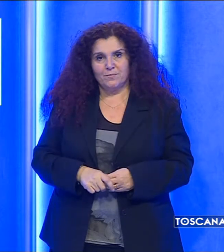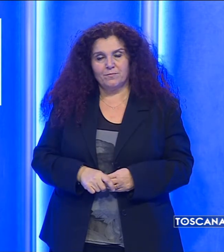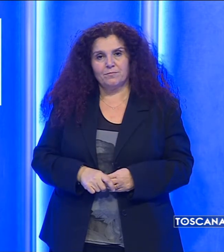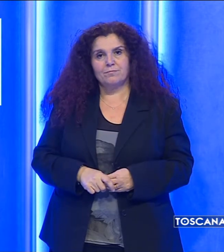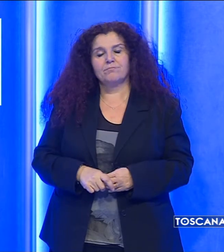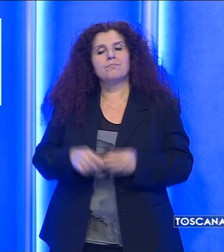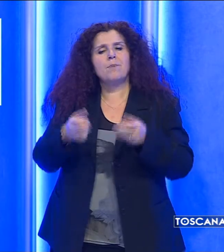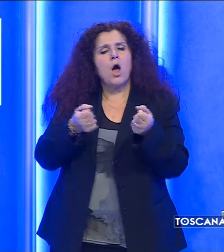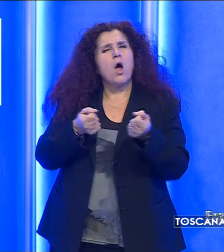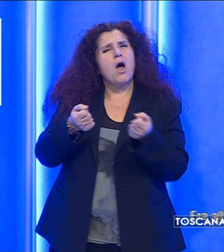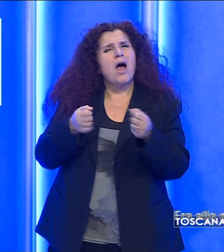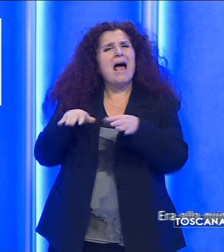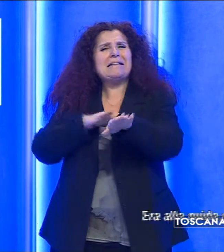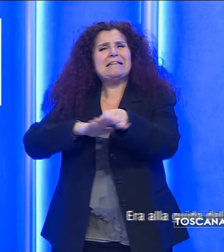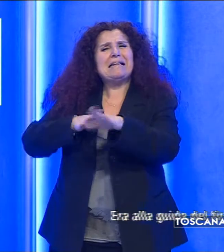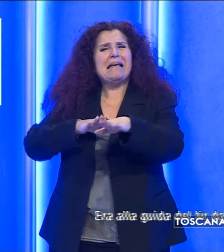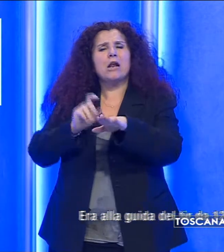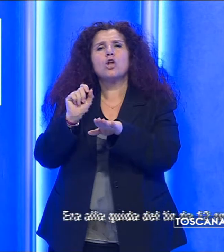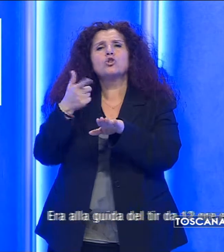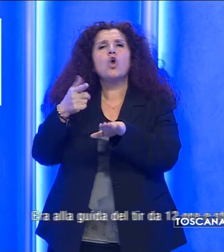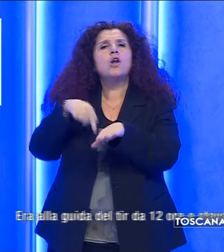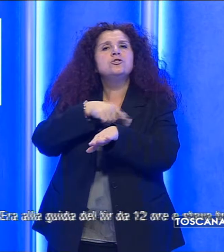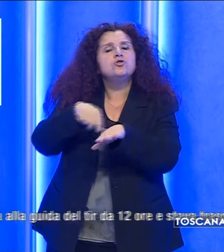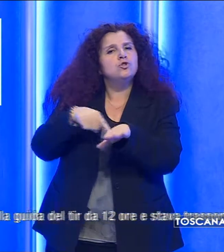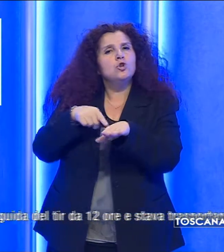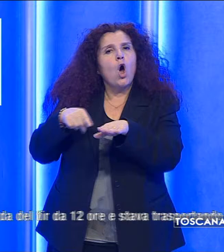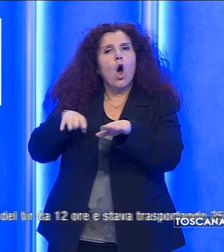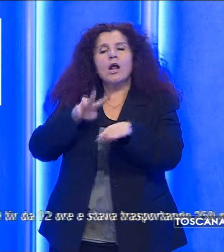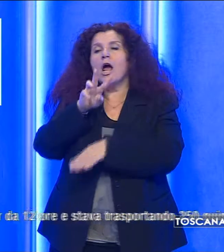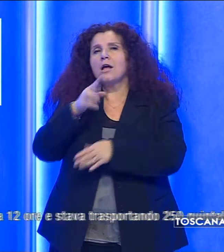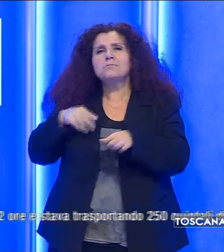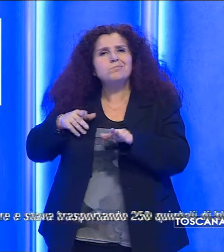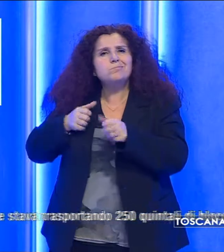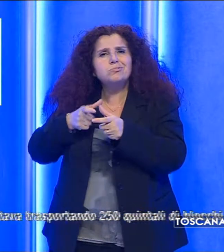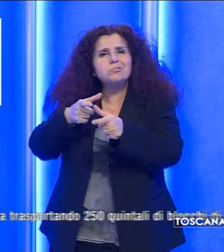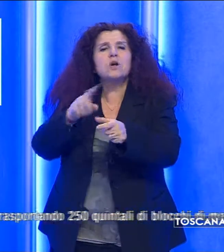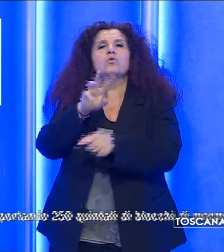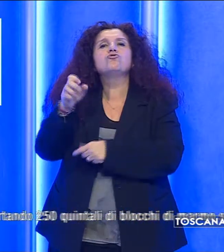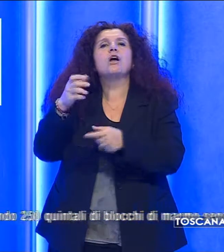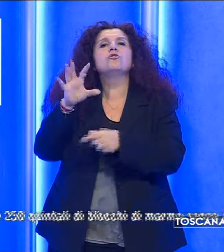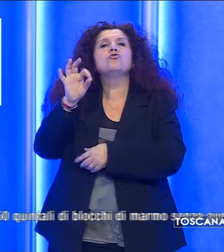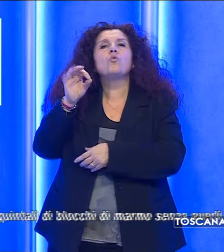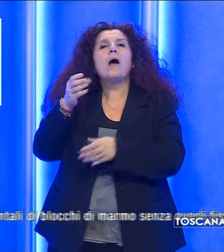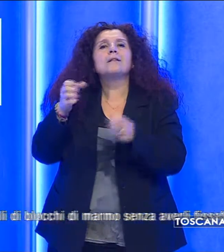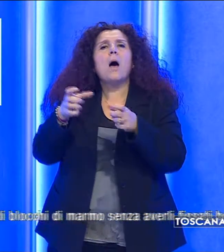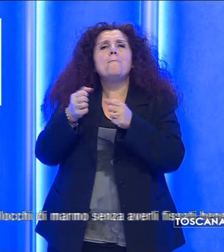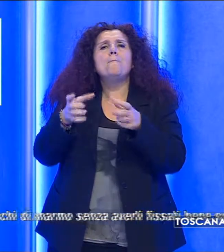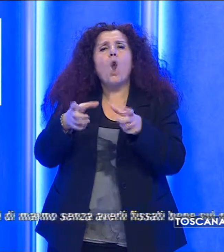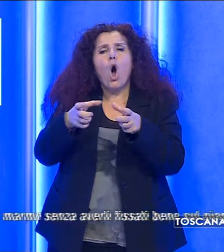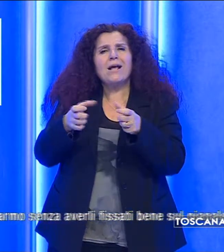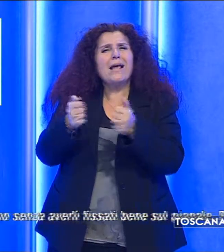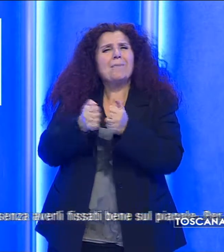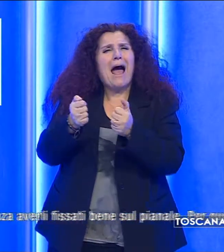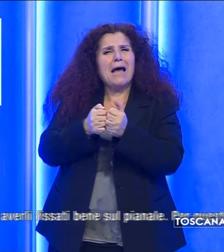Era alla guida del tir da 12 ore e stava trasportando 250 quintali di blocchi di marmo senza